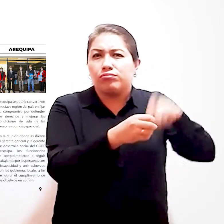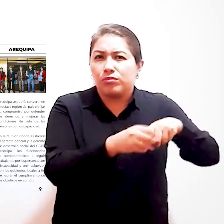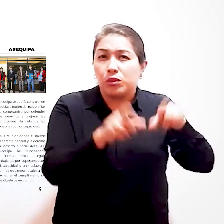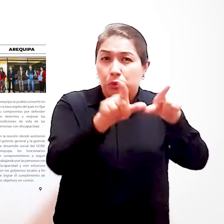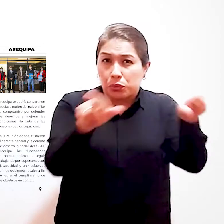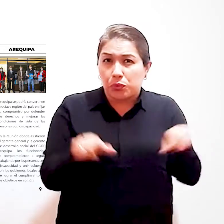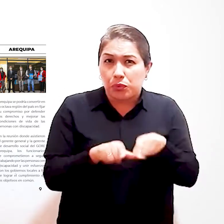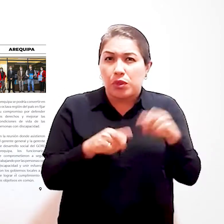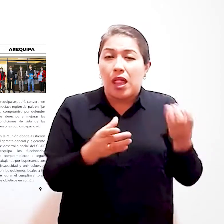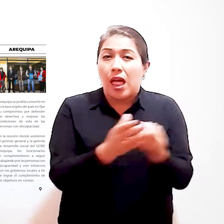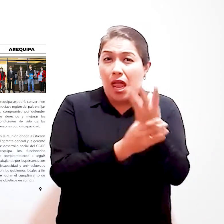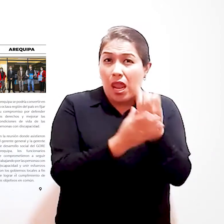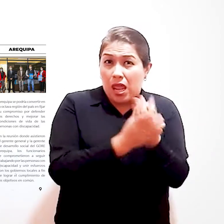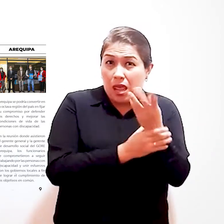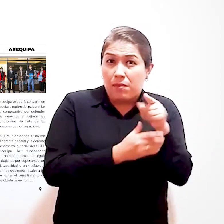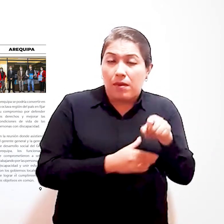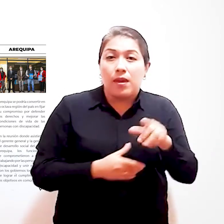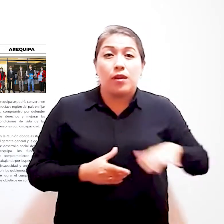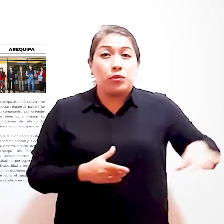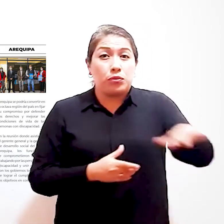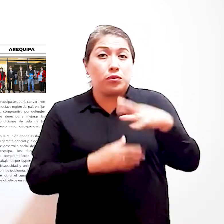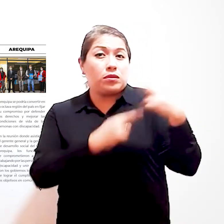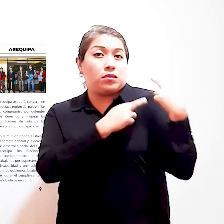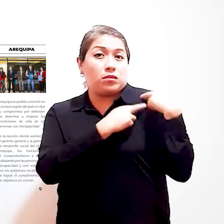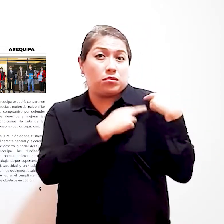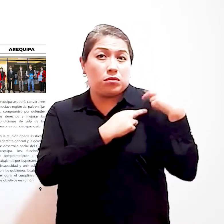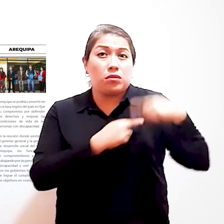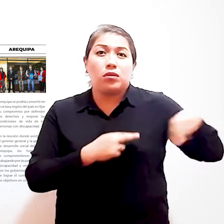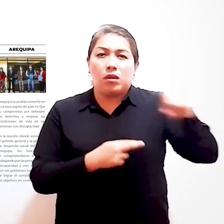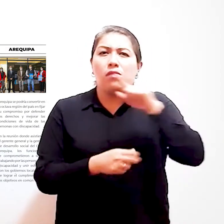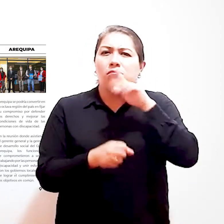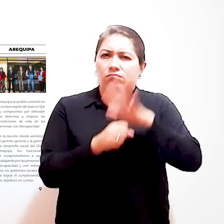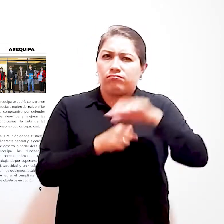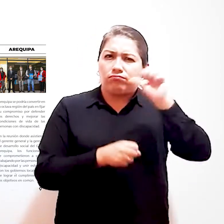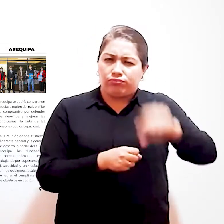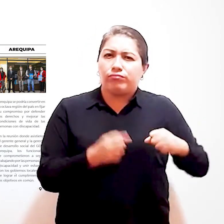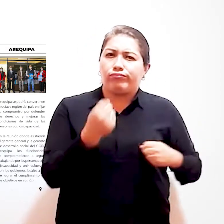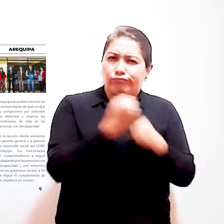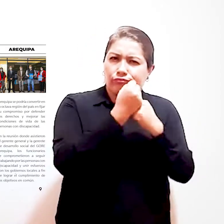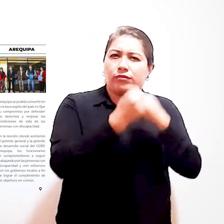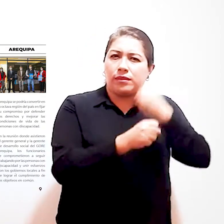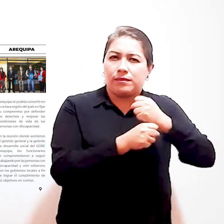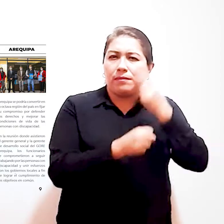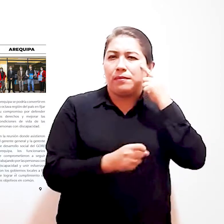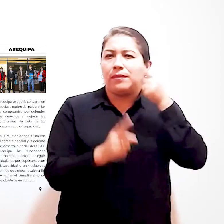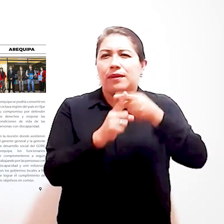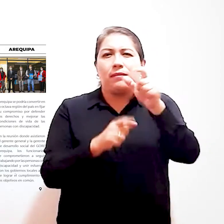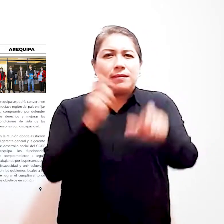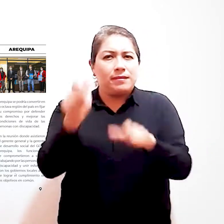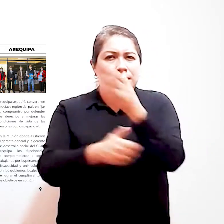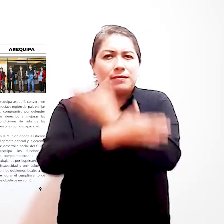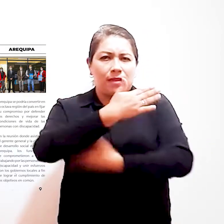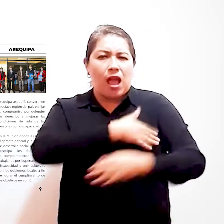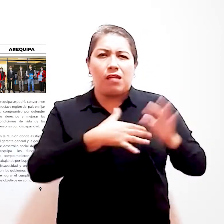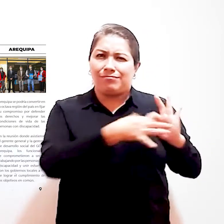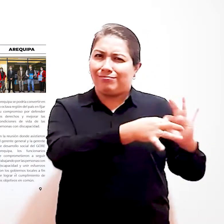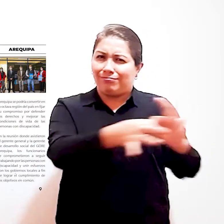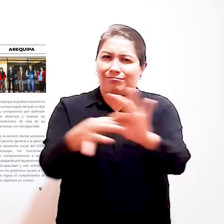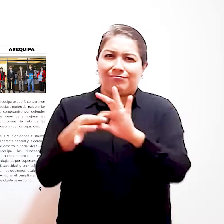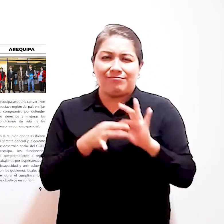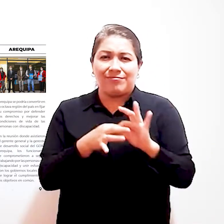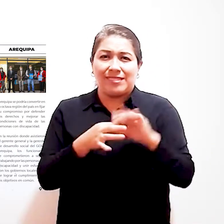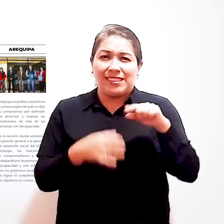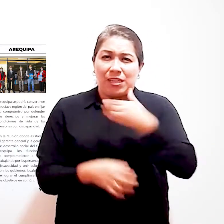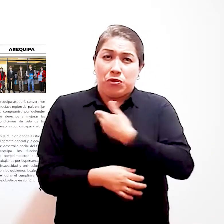general y el gerente de desarrollo social del GORE A Arequipa Los funcionarios se comprometieron a ir trabajando por las personas con discapacidad